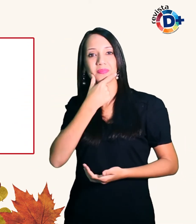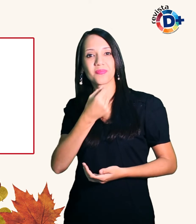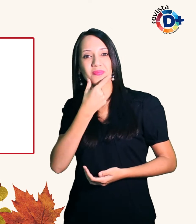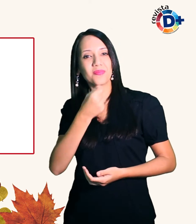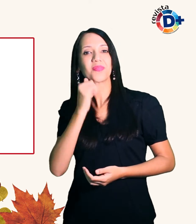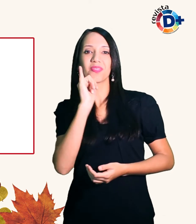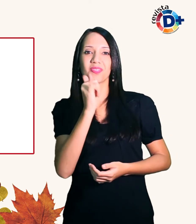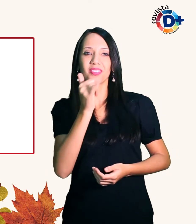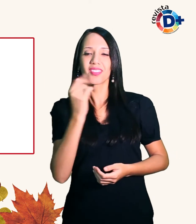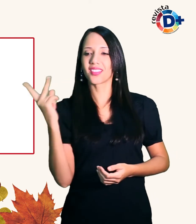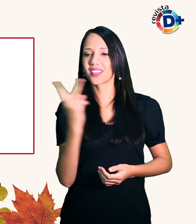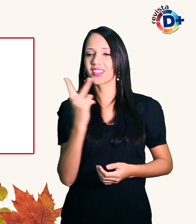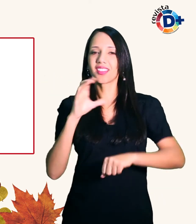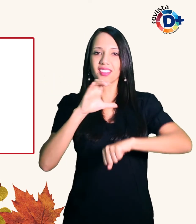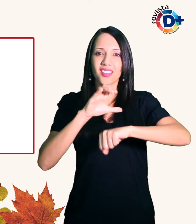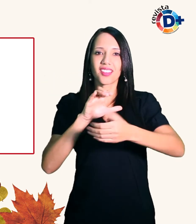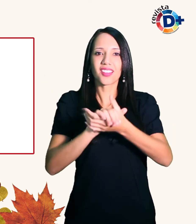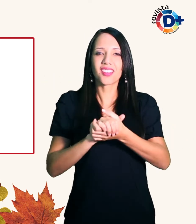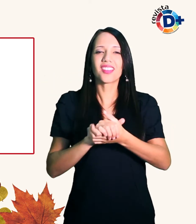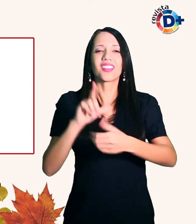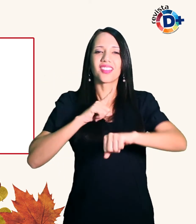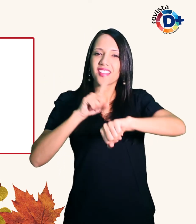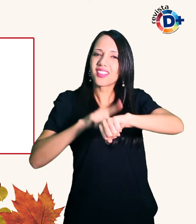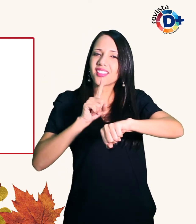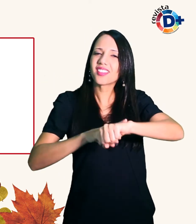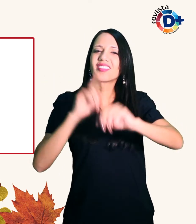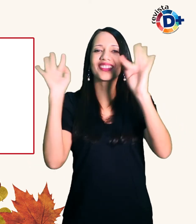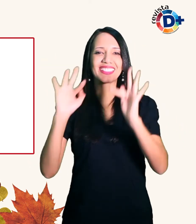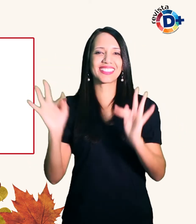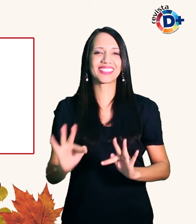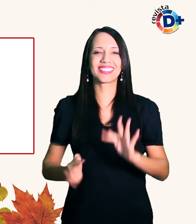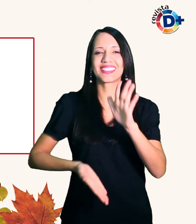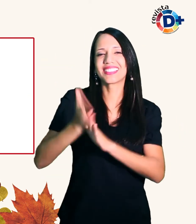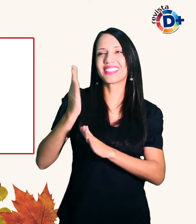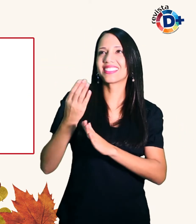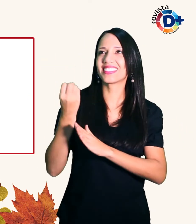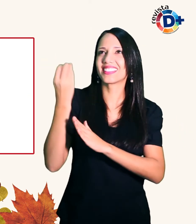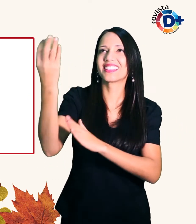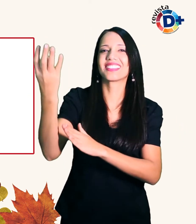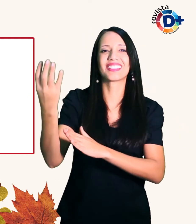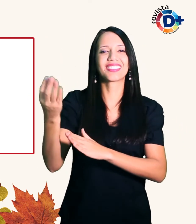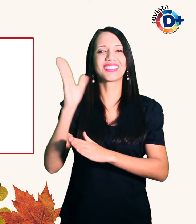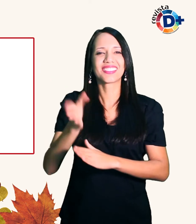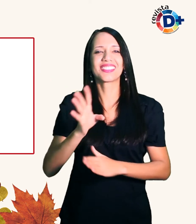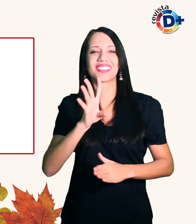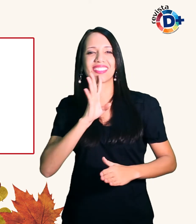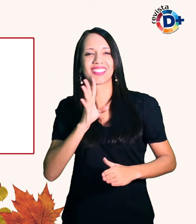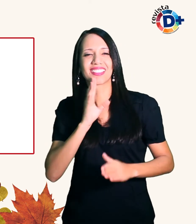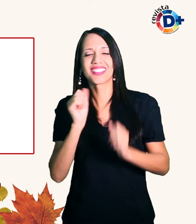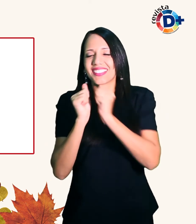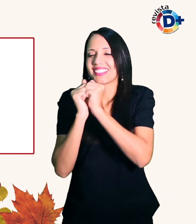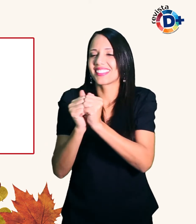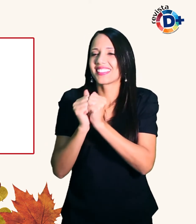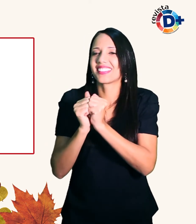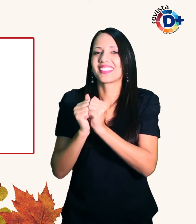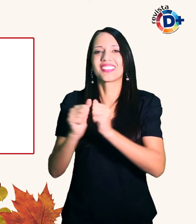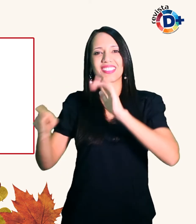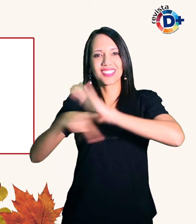tem momentos muito felizes quando viaja Já conheceram juntos a Turquia o